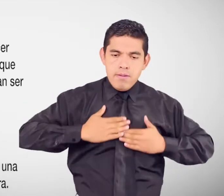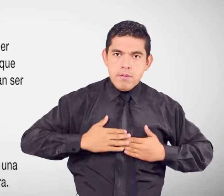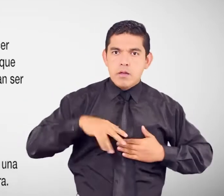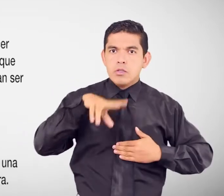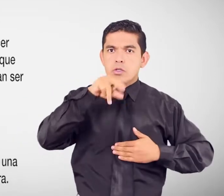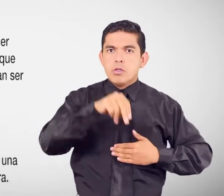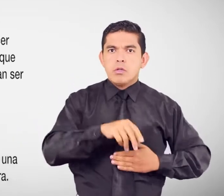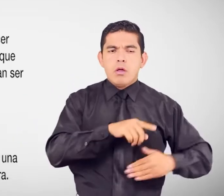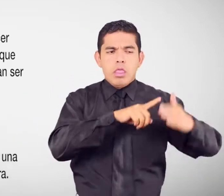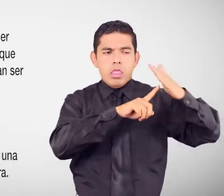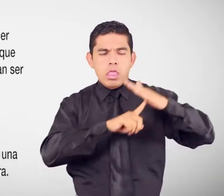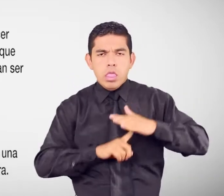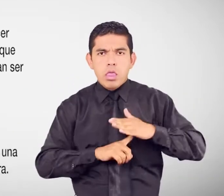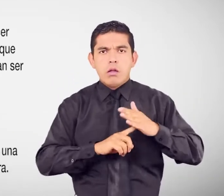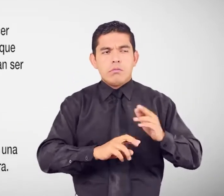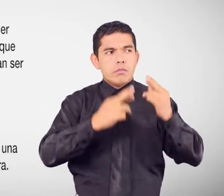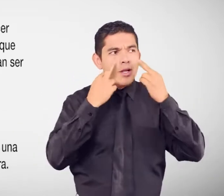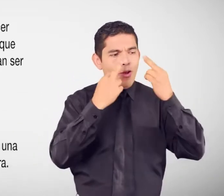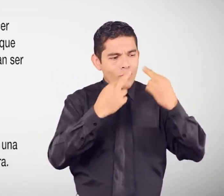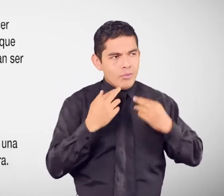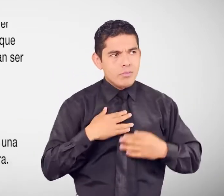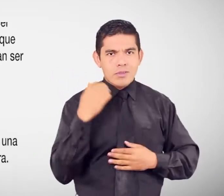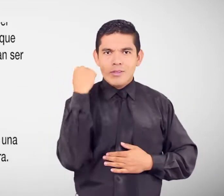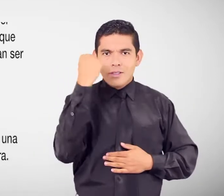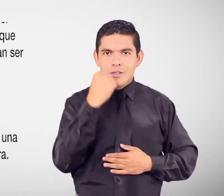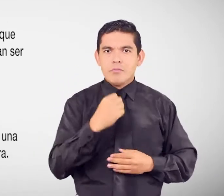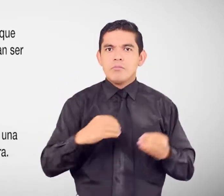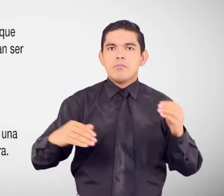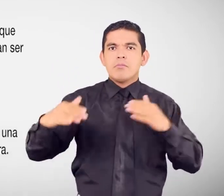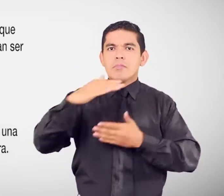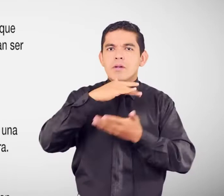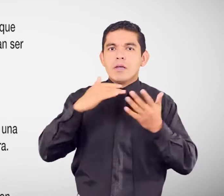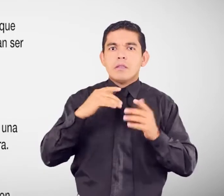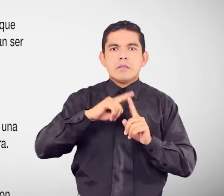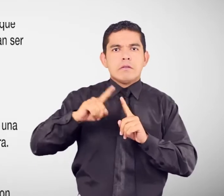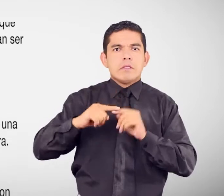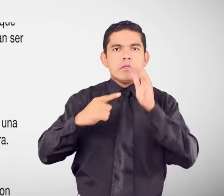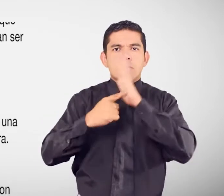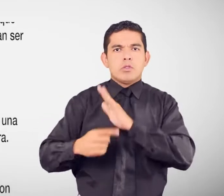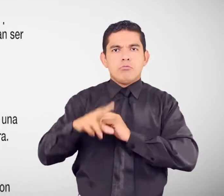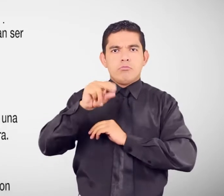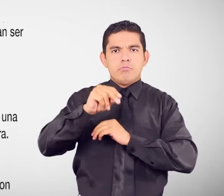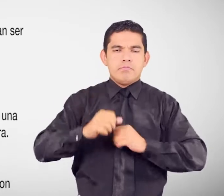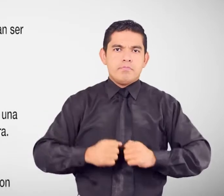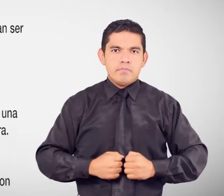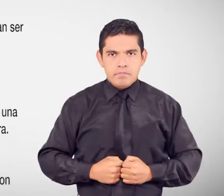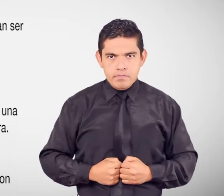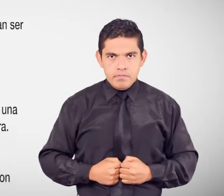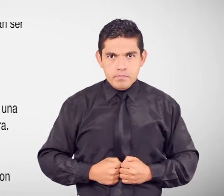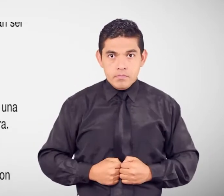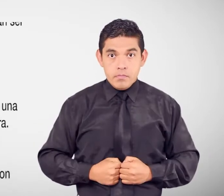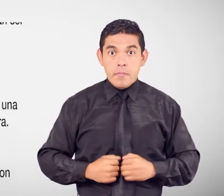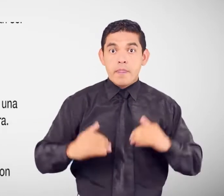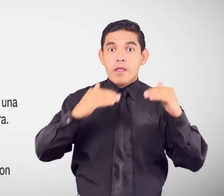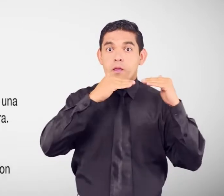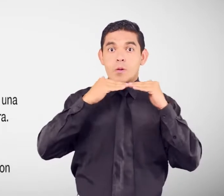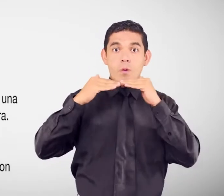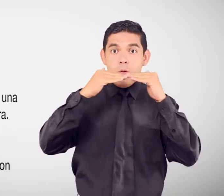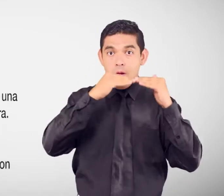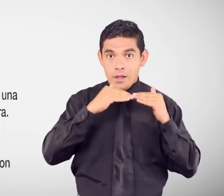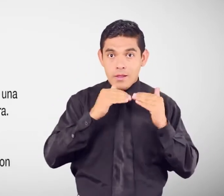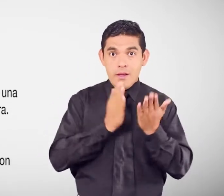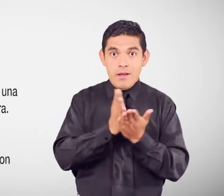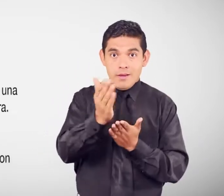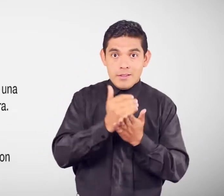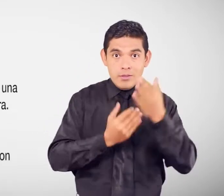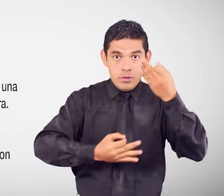desconozcan sus derechos y puedan ser víctimas de diversas formas de discriminación. La igualdad de acceso al